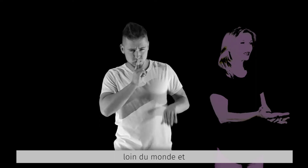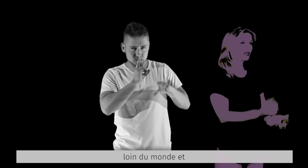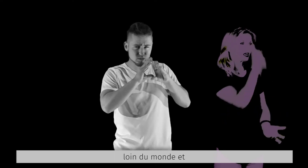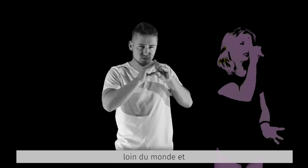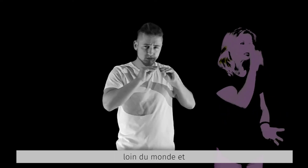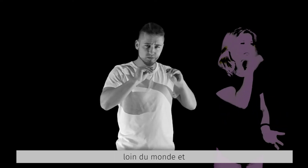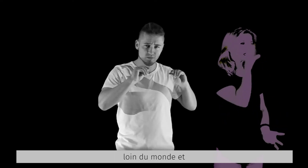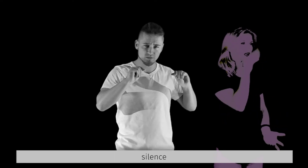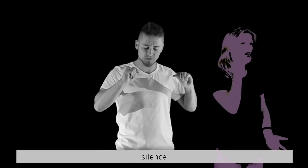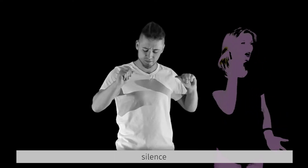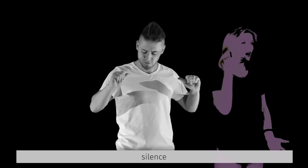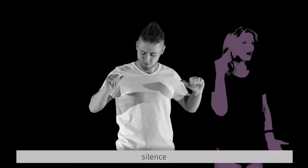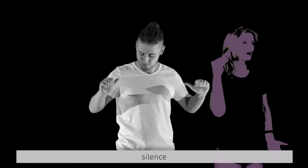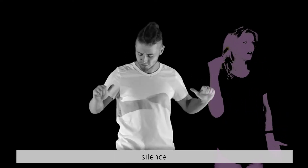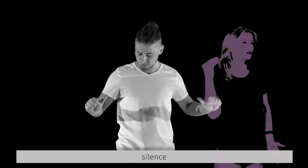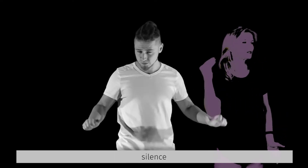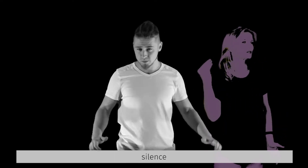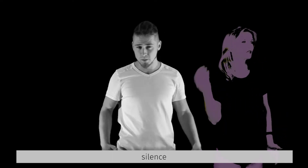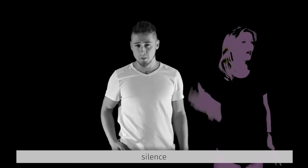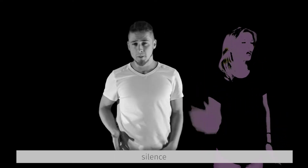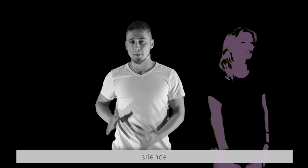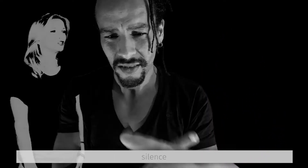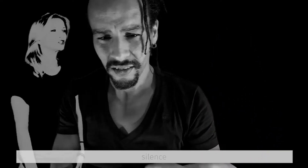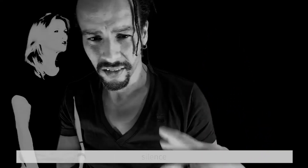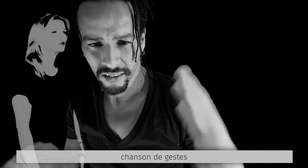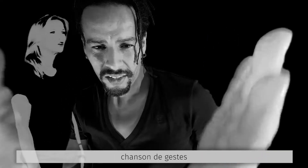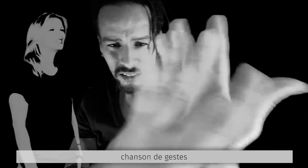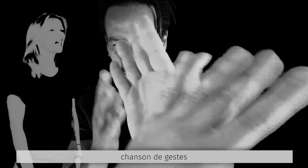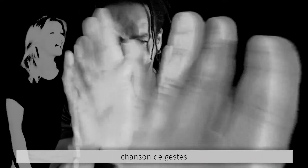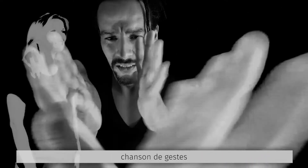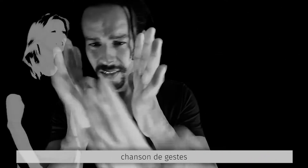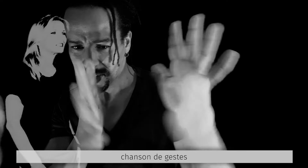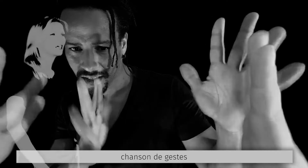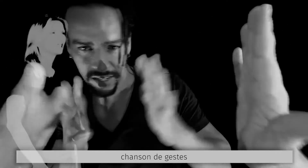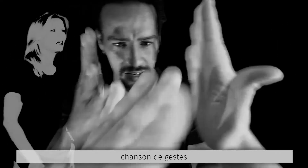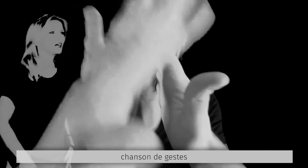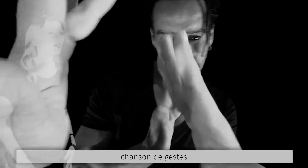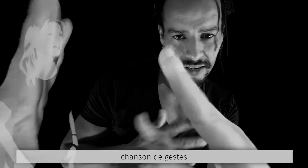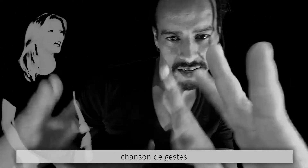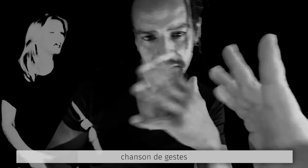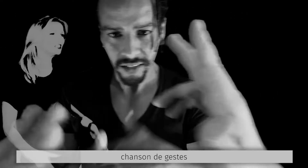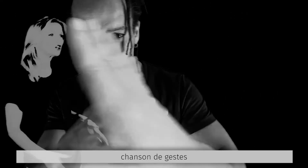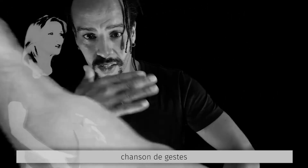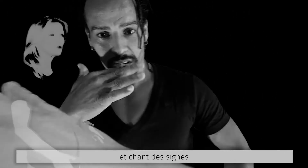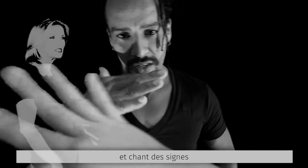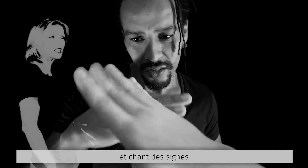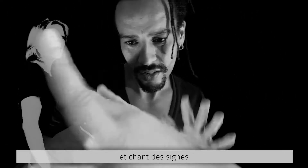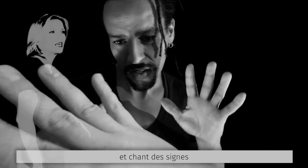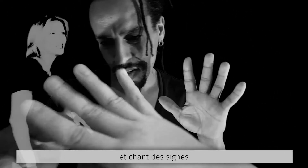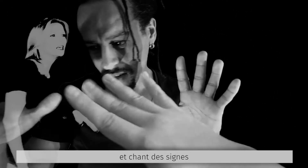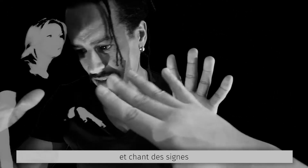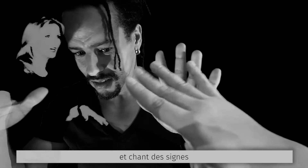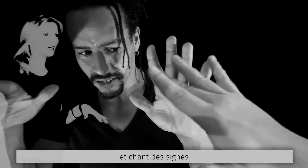silence Chanson de gestes Chants de